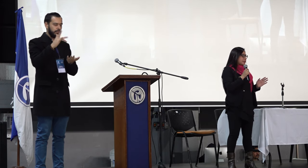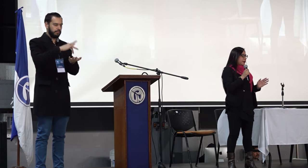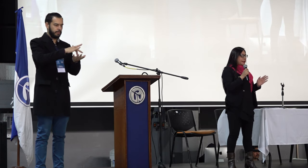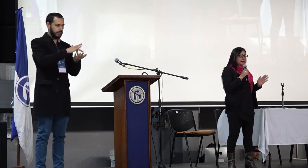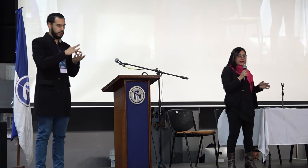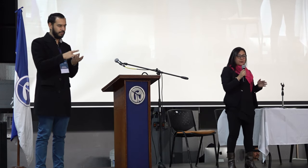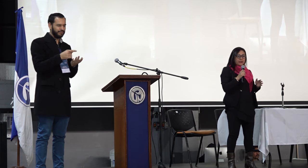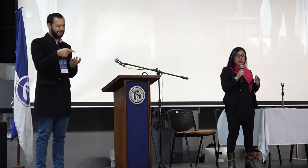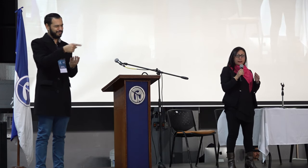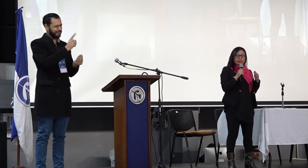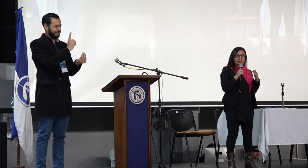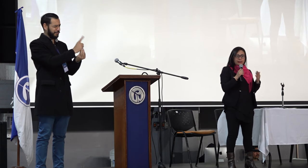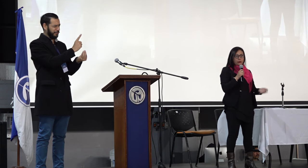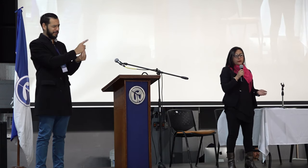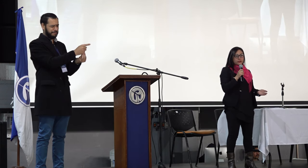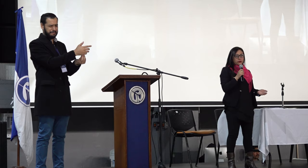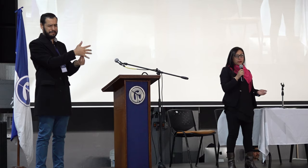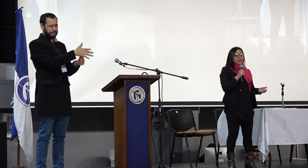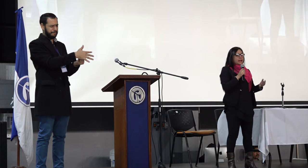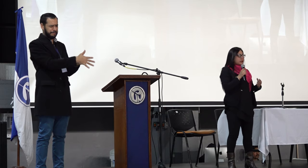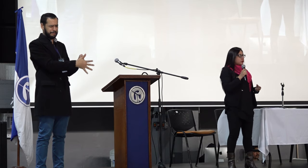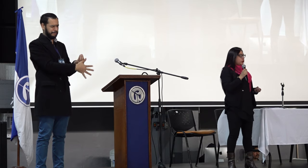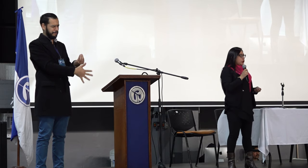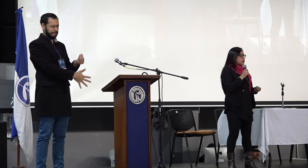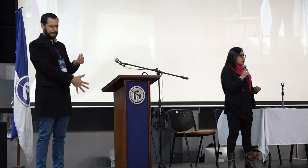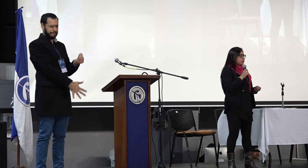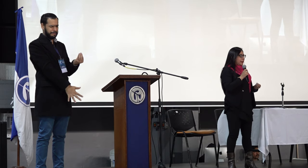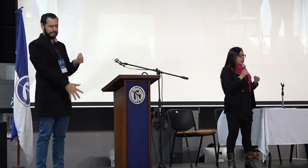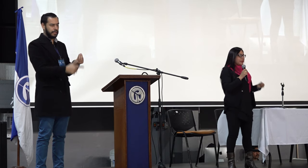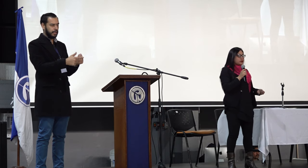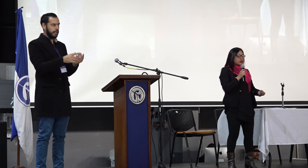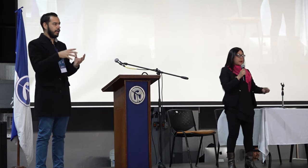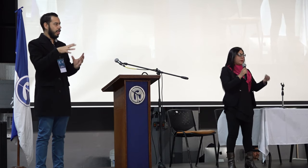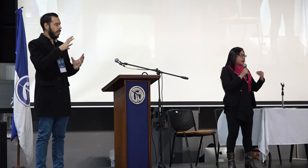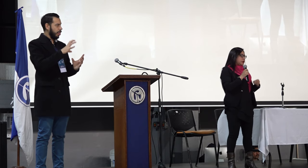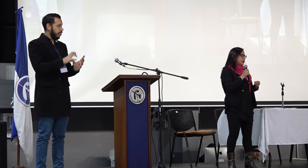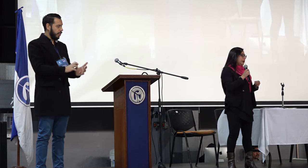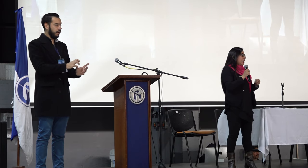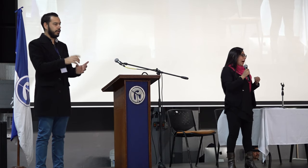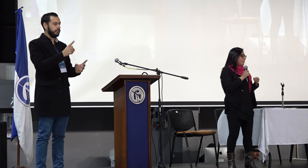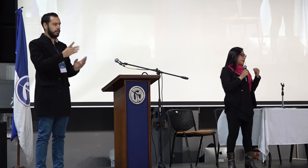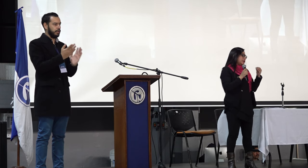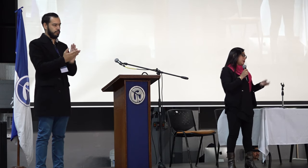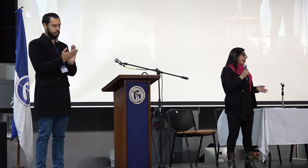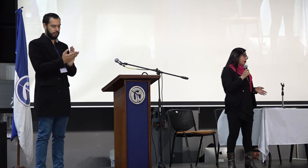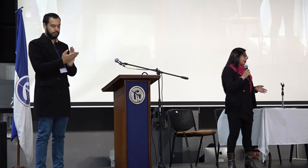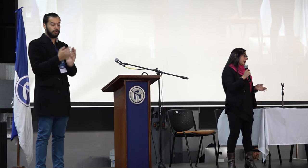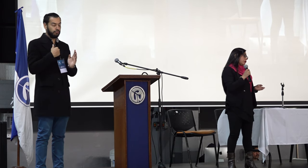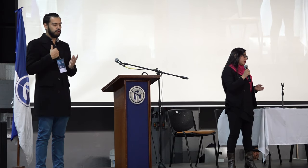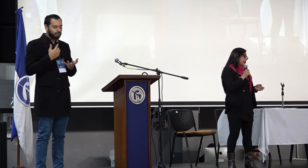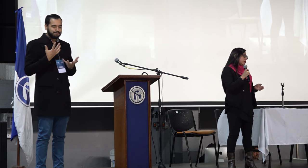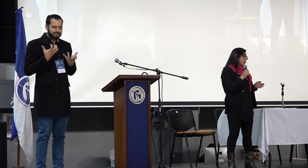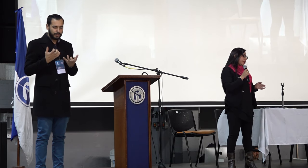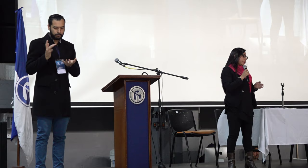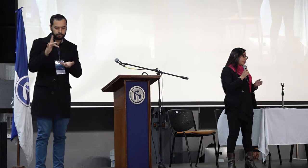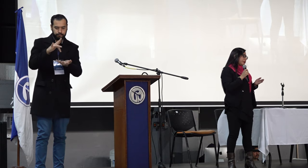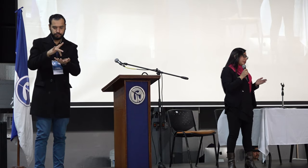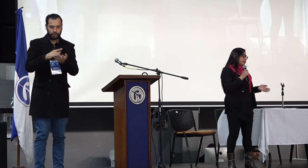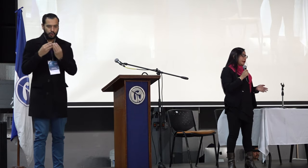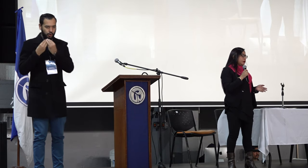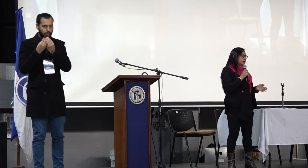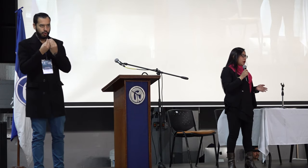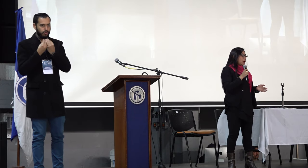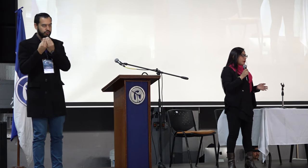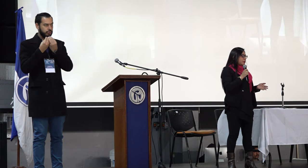políticas que van en decremento de la calidad de la educación. Eso es uno de los elementos que me motiva a participar hoy en el Consejo Superior